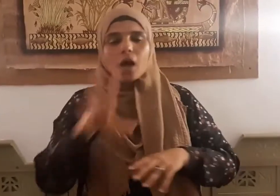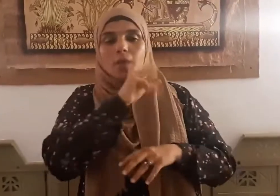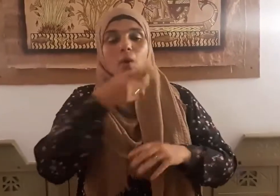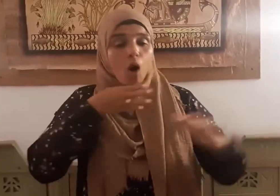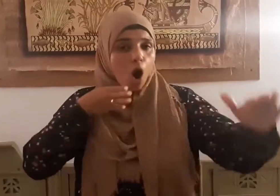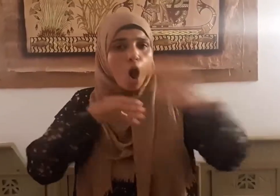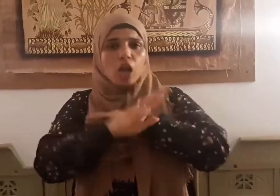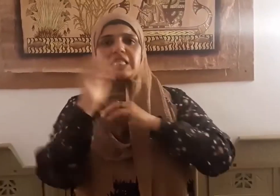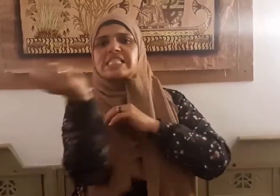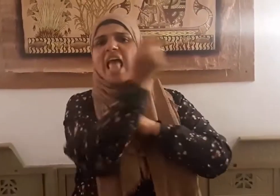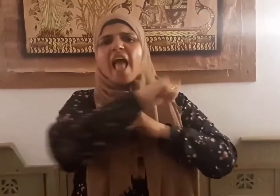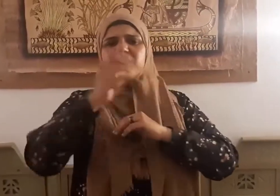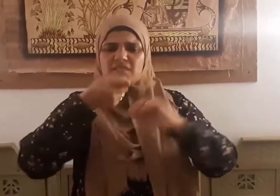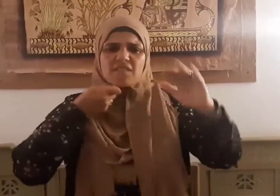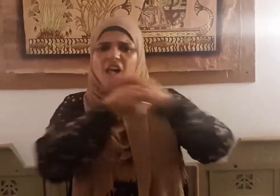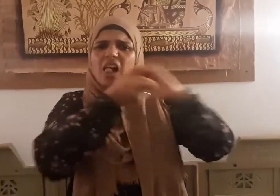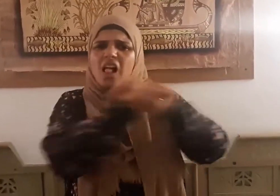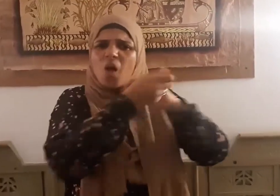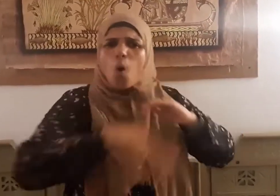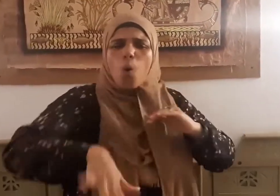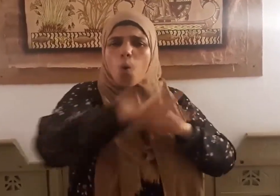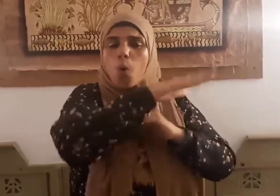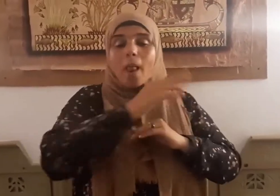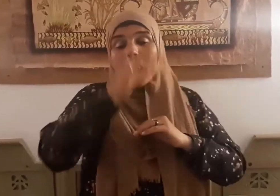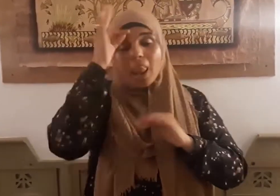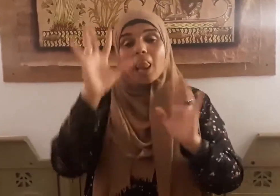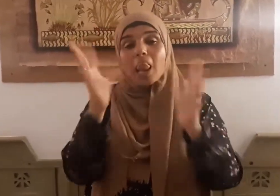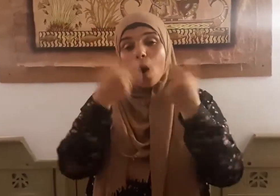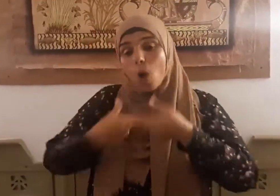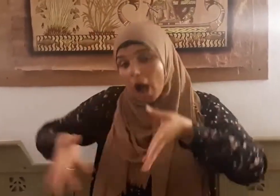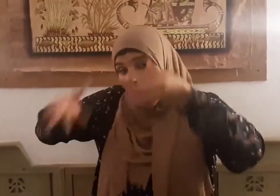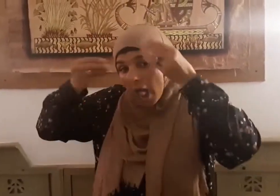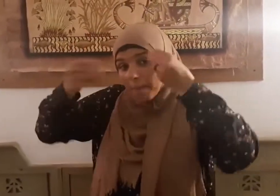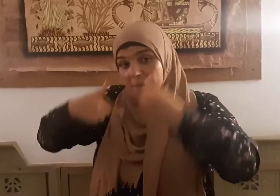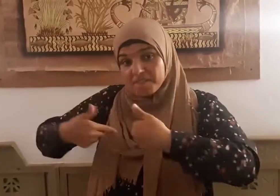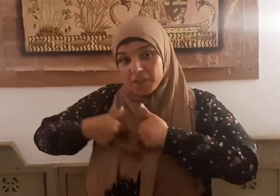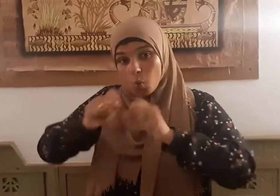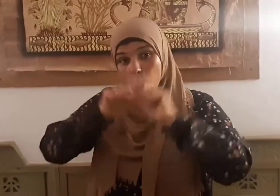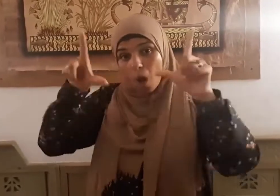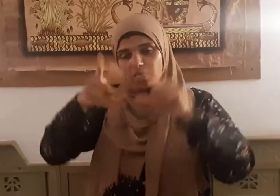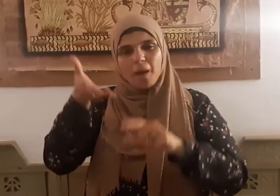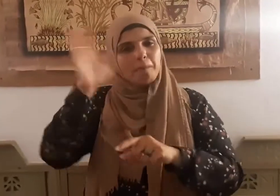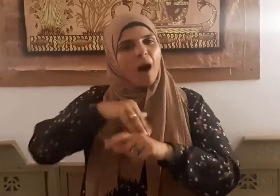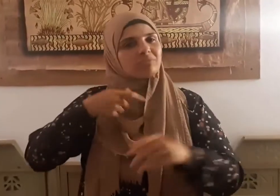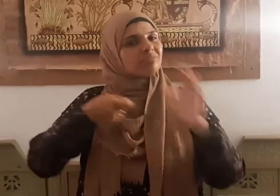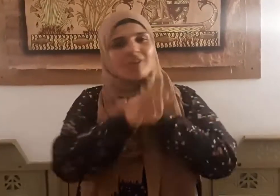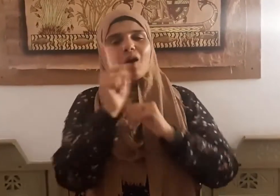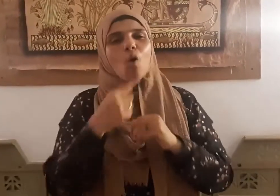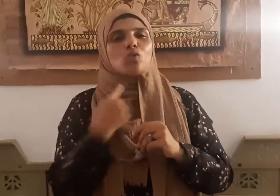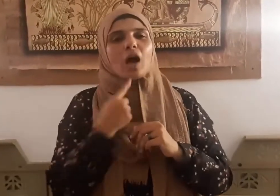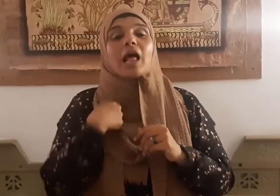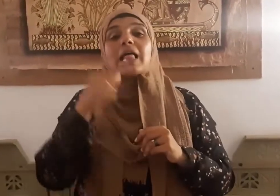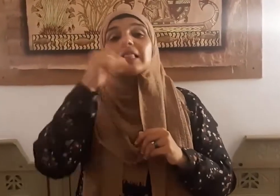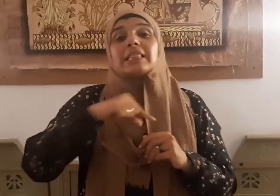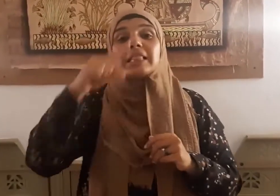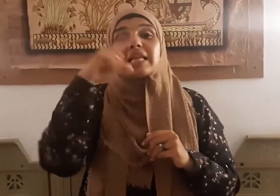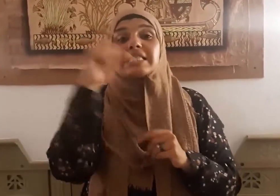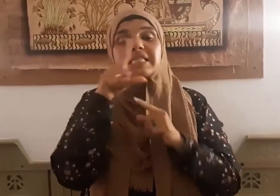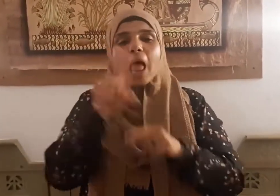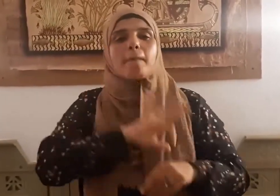بسيوفهم ولو طلبوا العلم لحجزهم عن ذلك فالإسلام دين الرحمة بكل